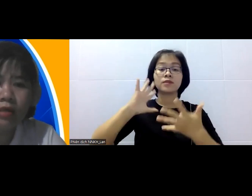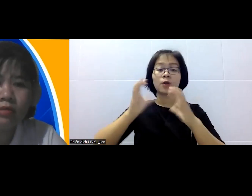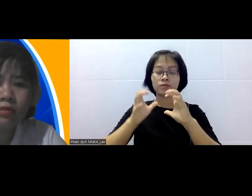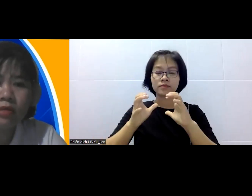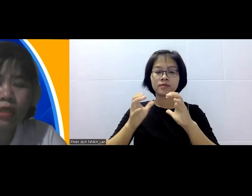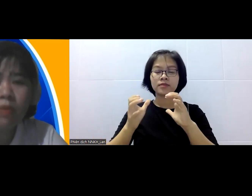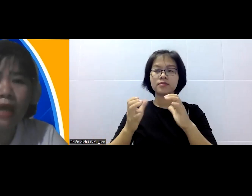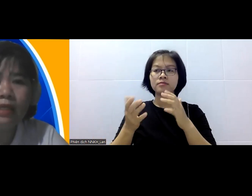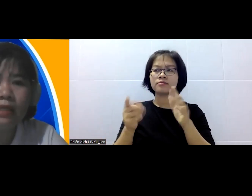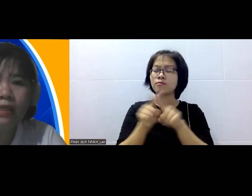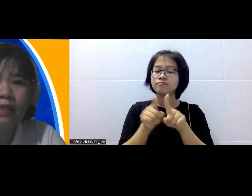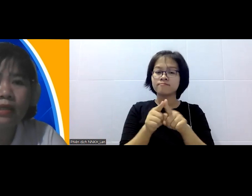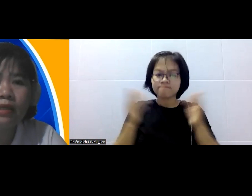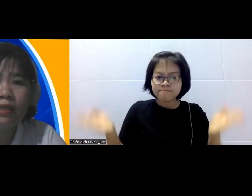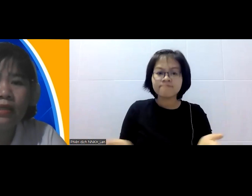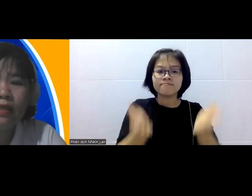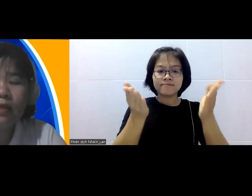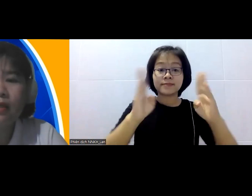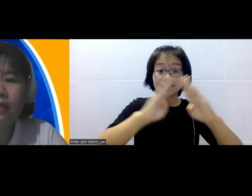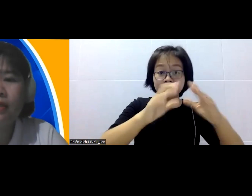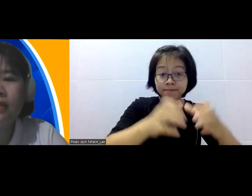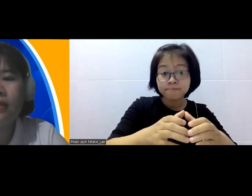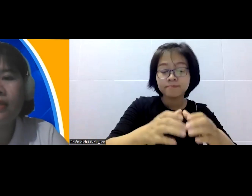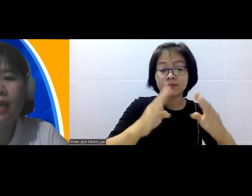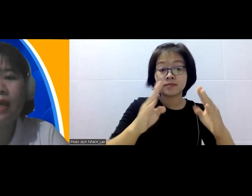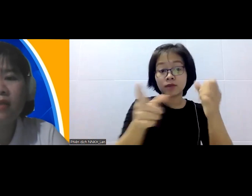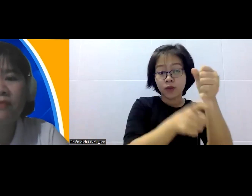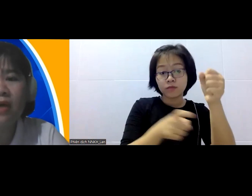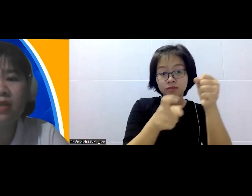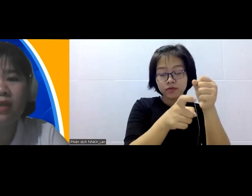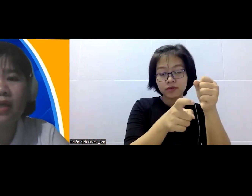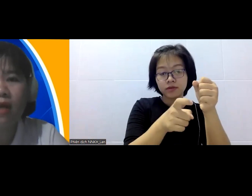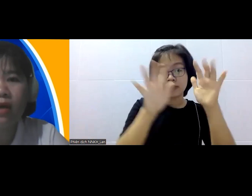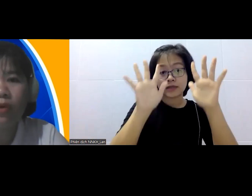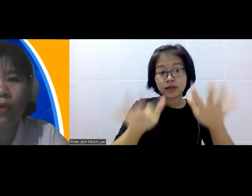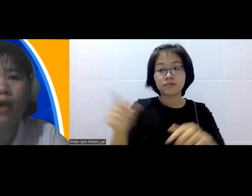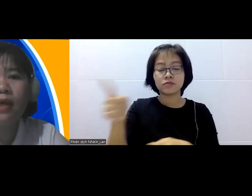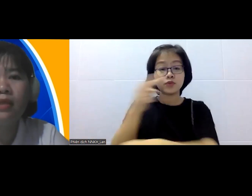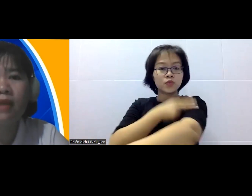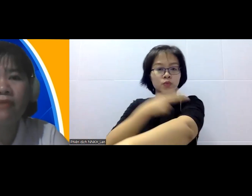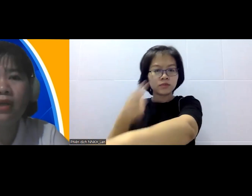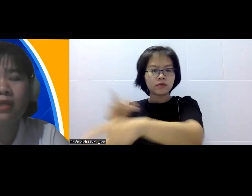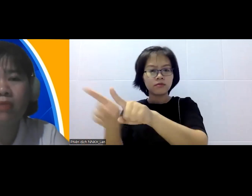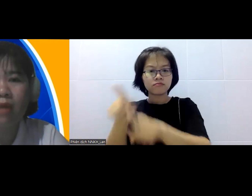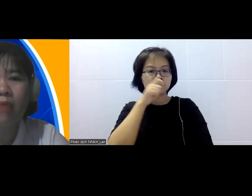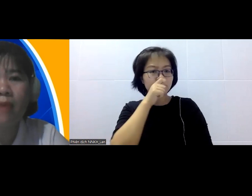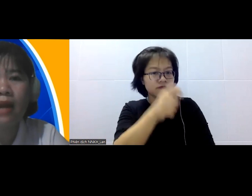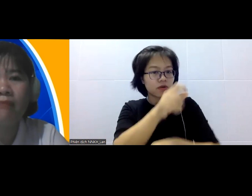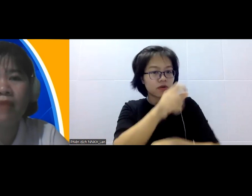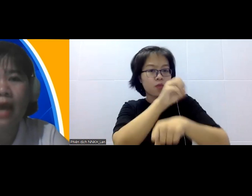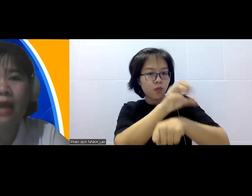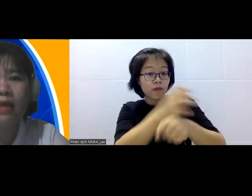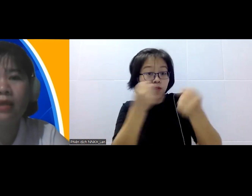thúc đẩy cái hành trình phát triển nông ca năng lực của người thành viên trong cộng đồng